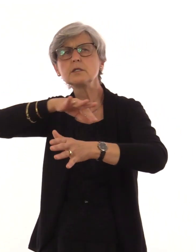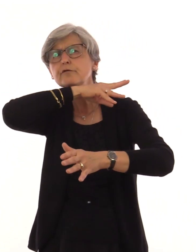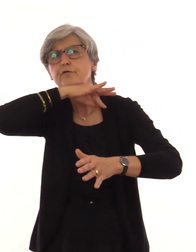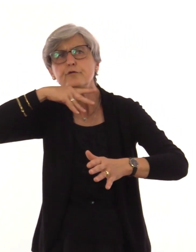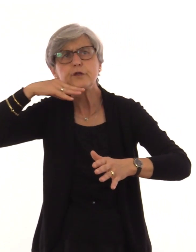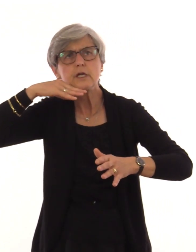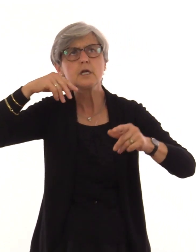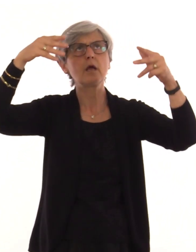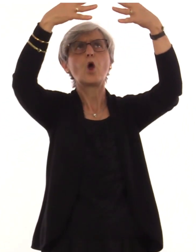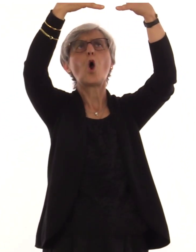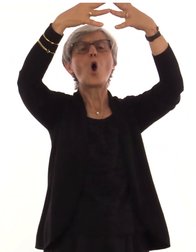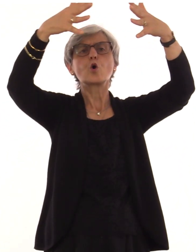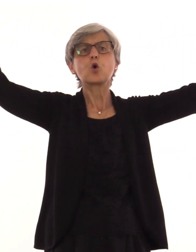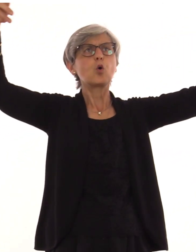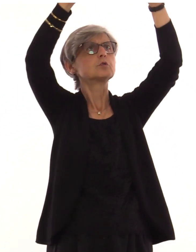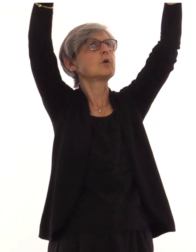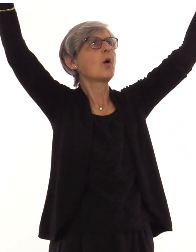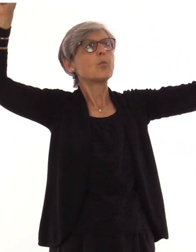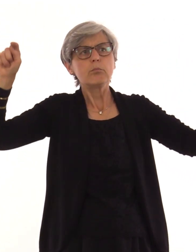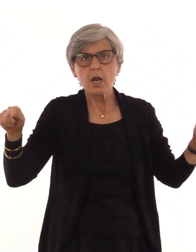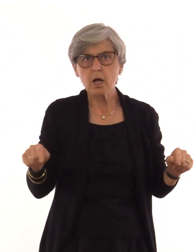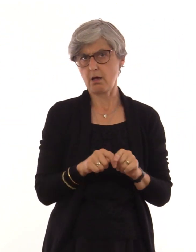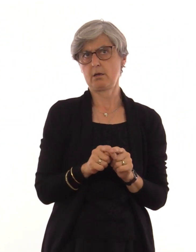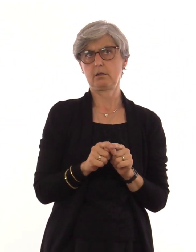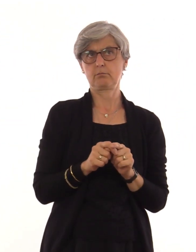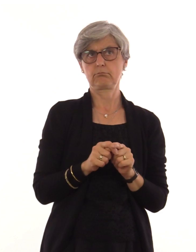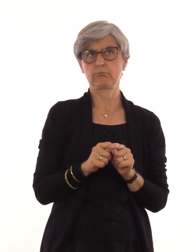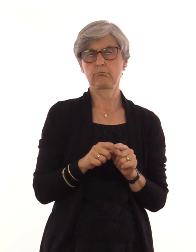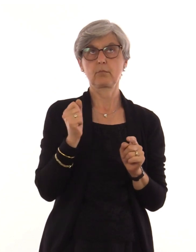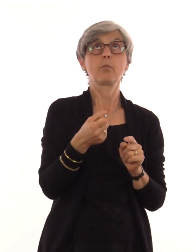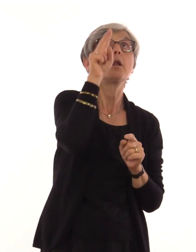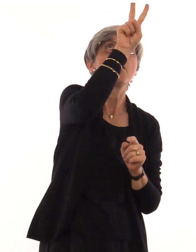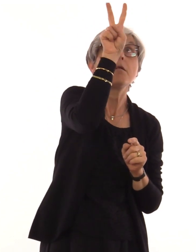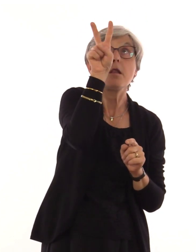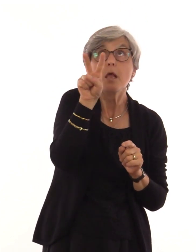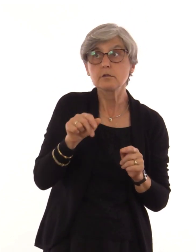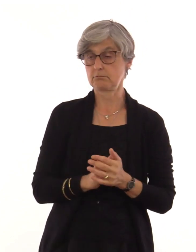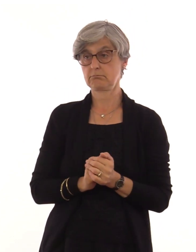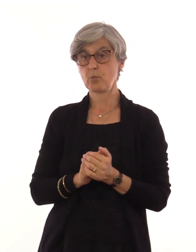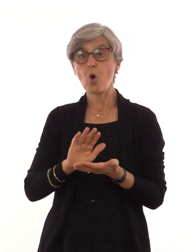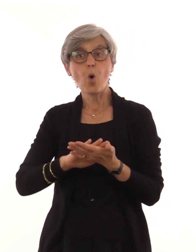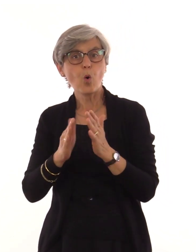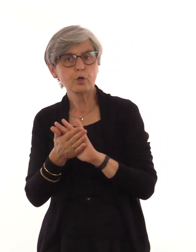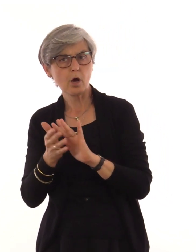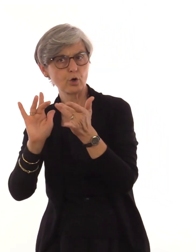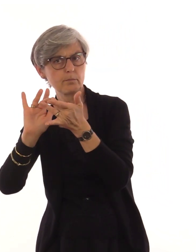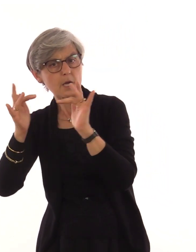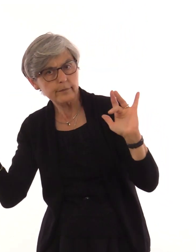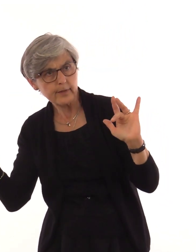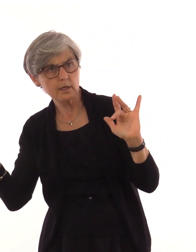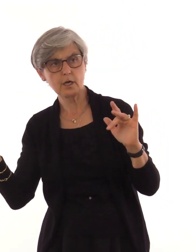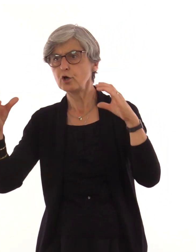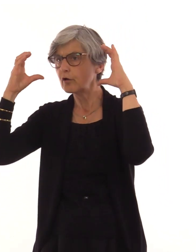da sehen wir die Politiker und da ist draufgeschrieben, Informationen. Oder im